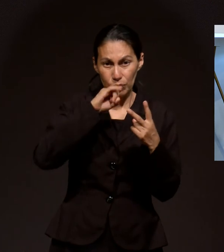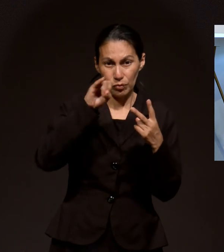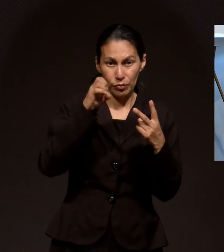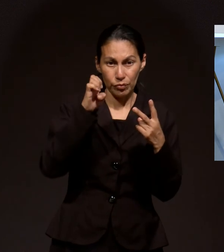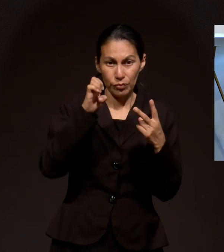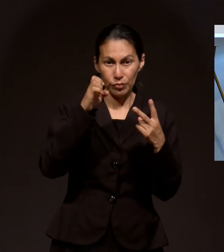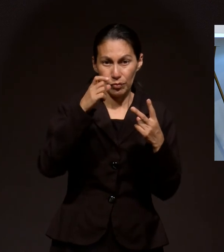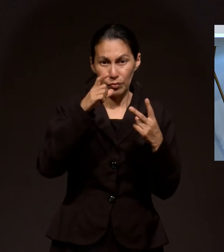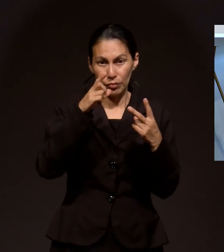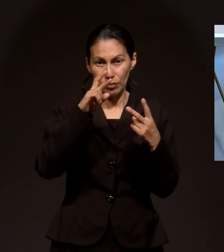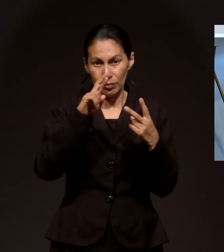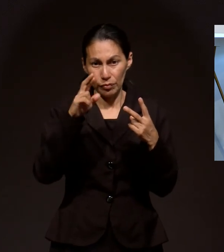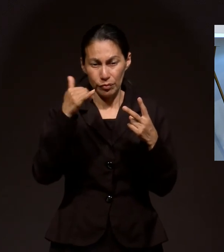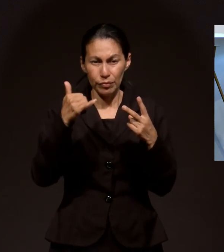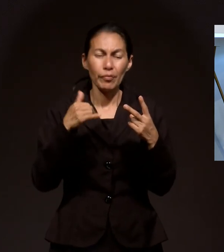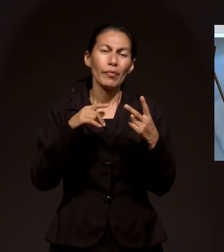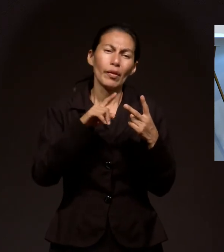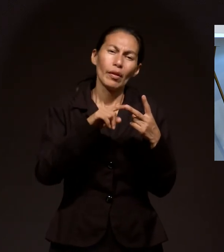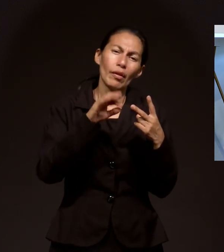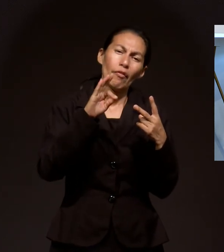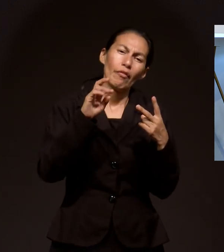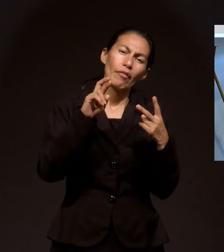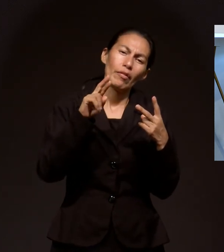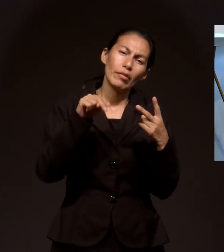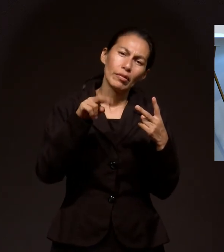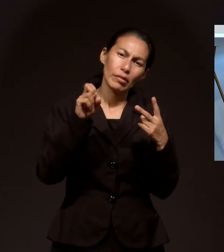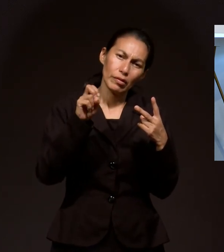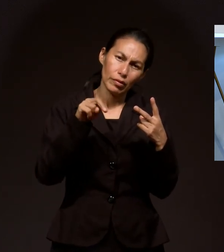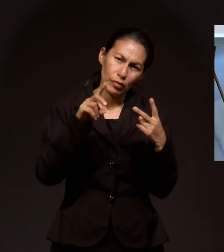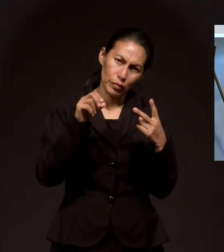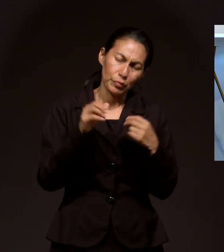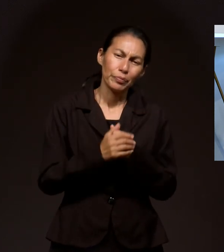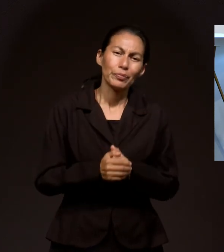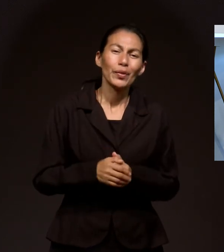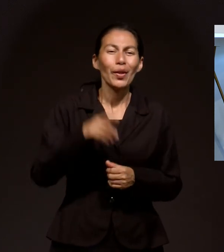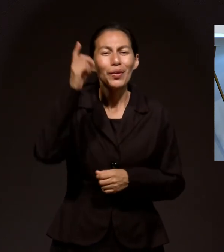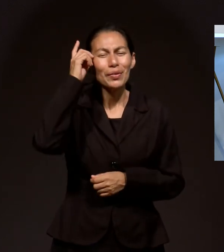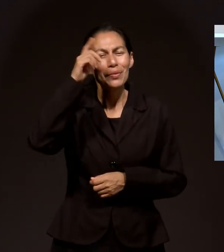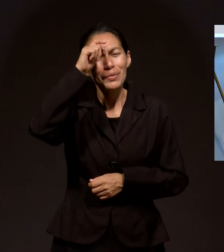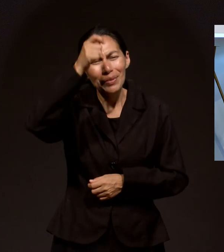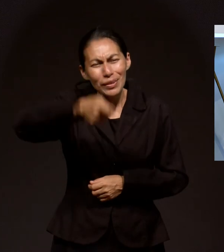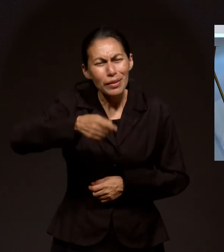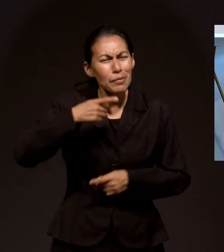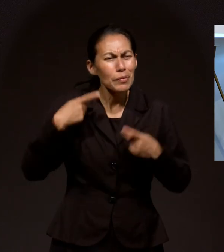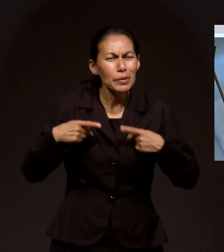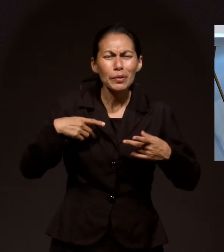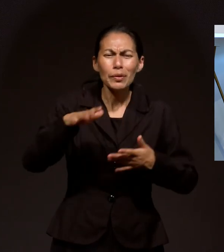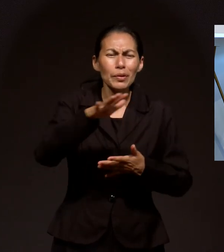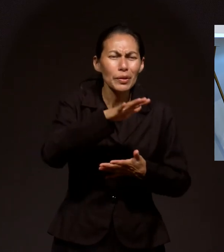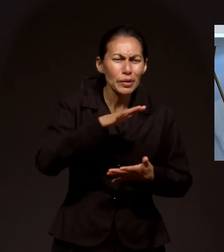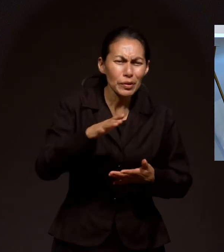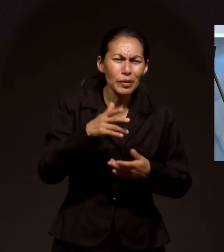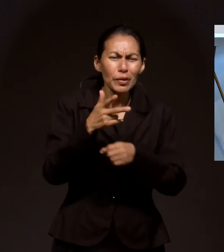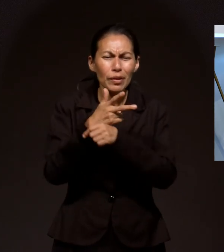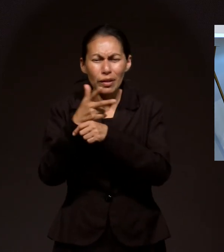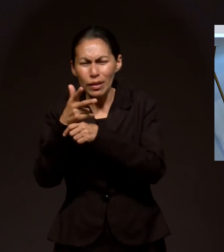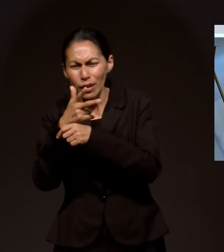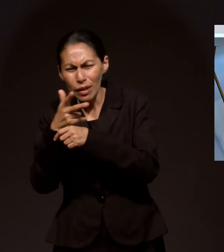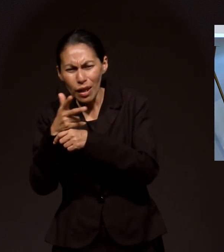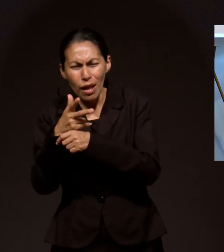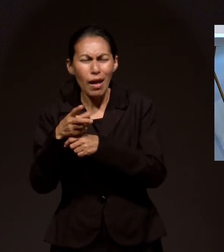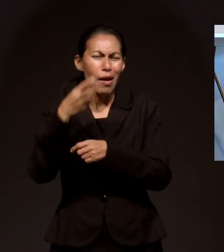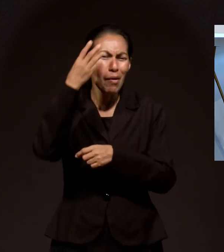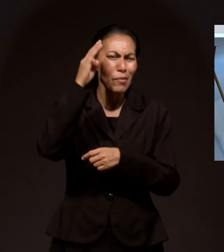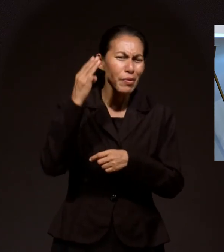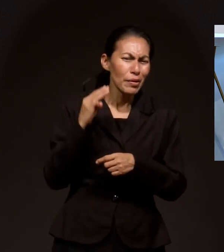Fernando Dios bendiga A todo el equipo De este programa Amén A todos los camarógrafos A Mónica Que